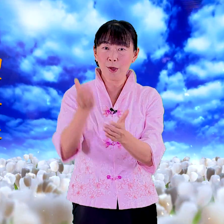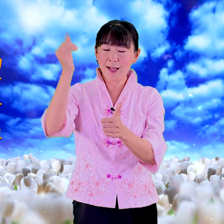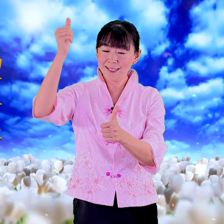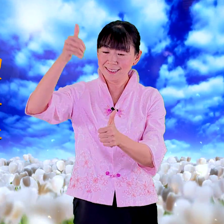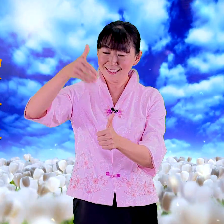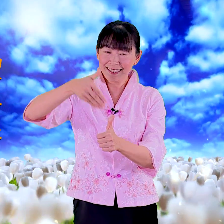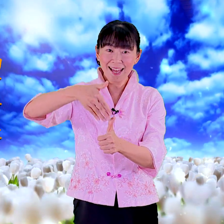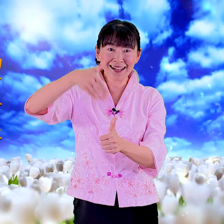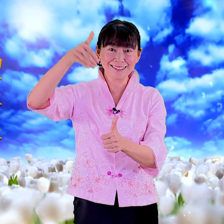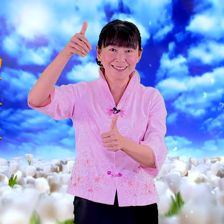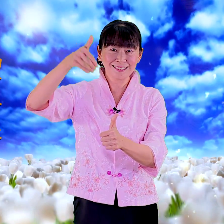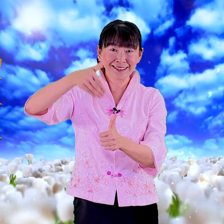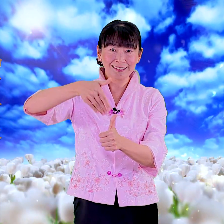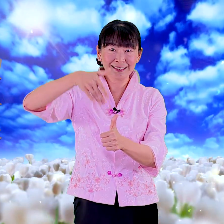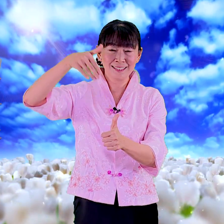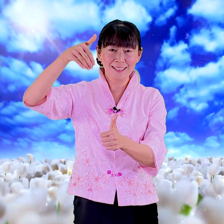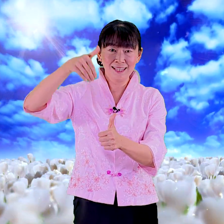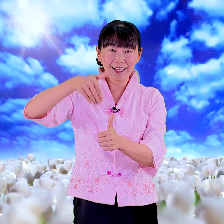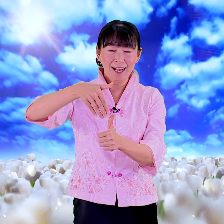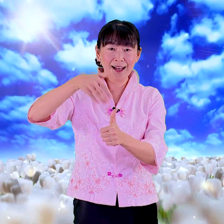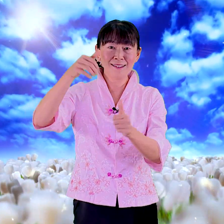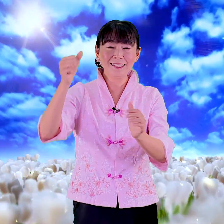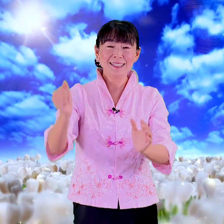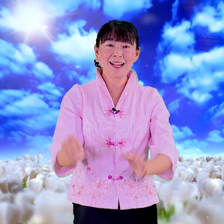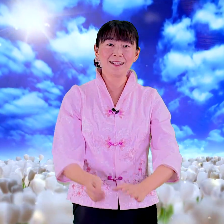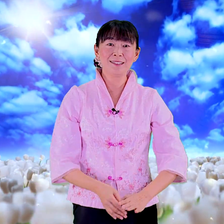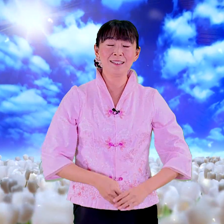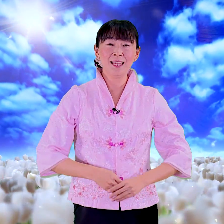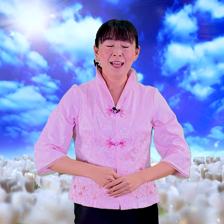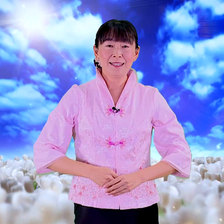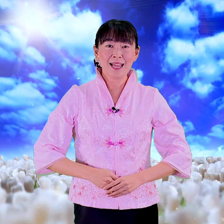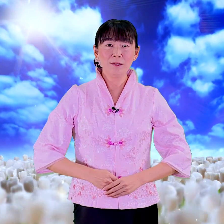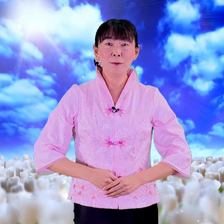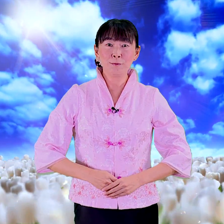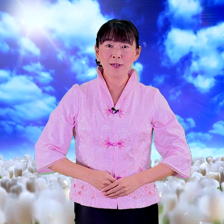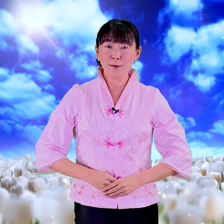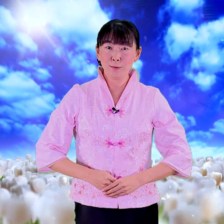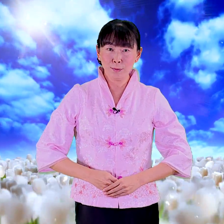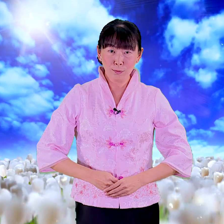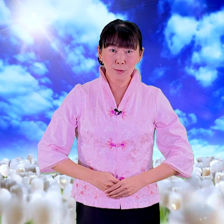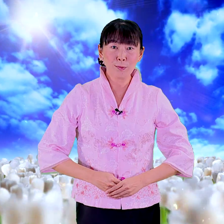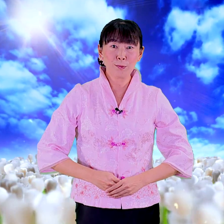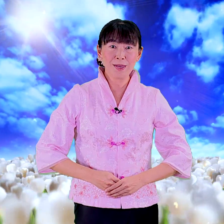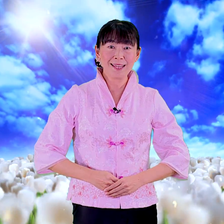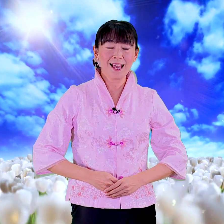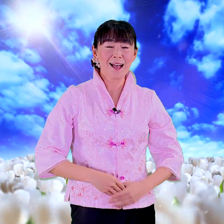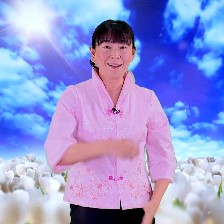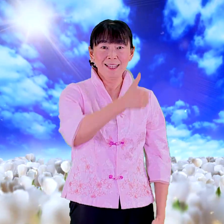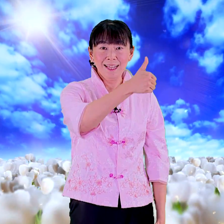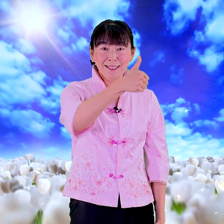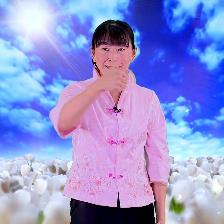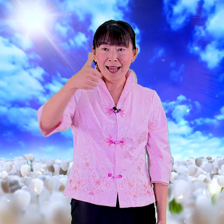样好 接下来是男有份女有归好男